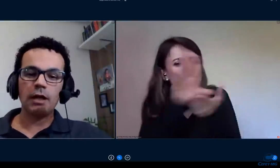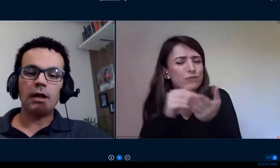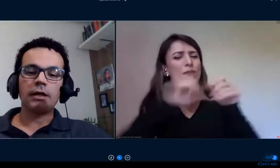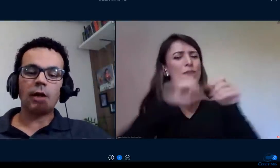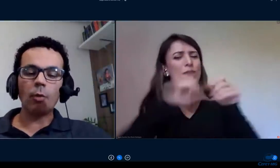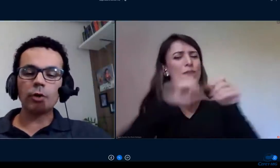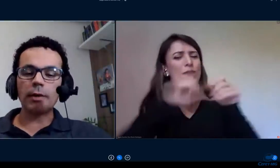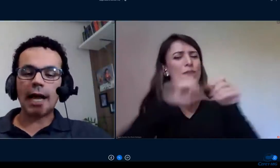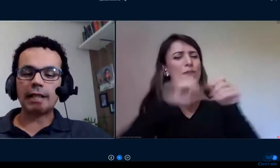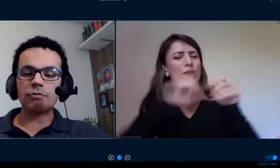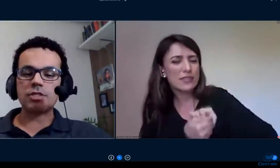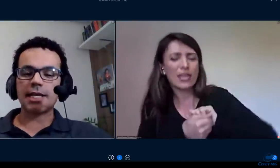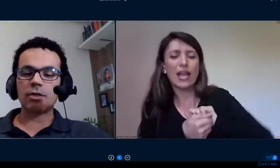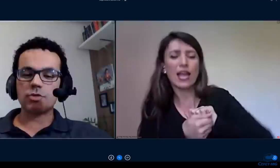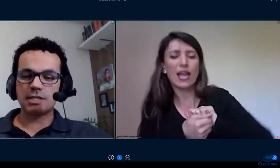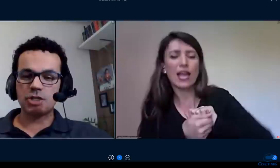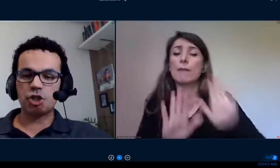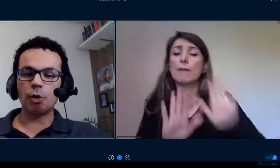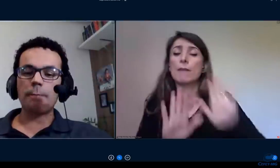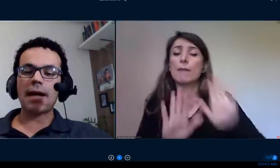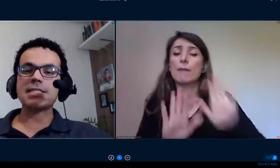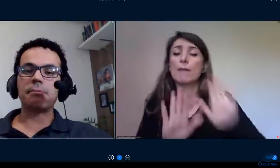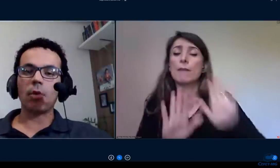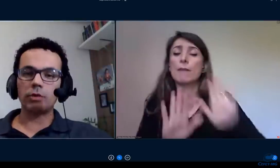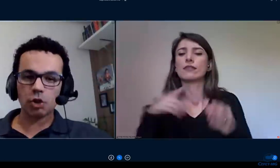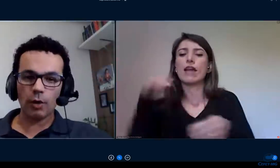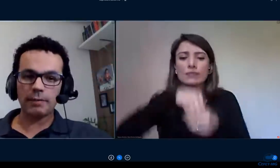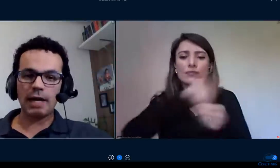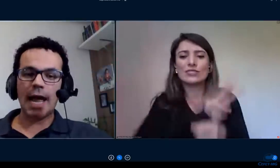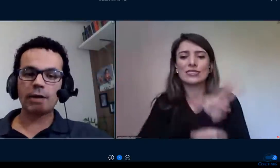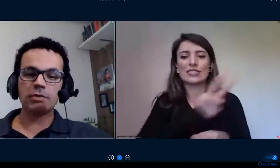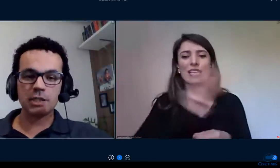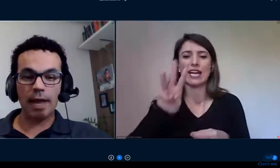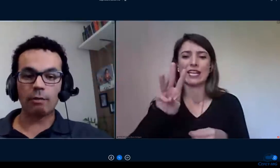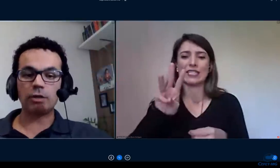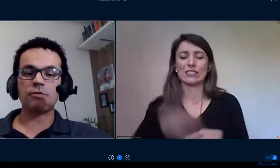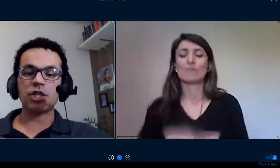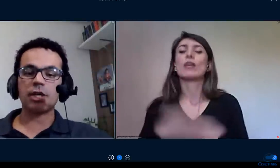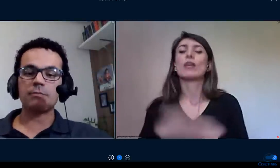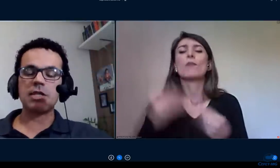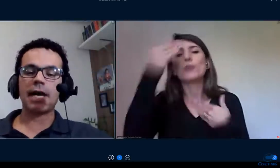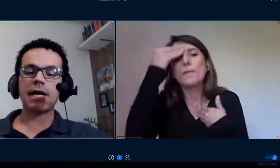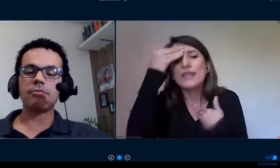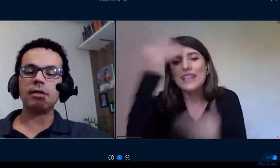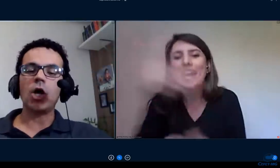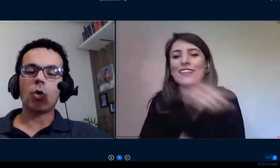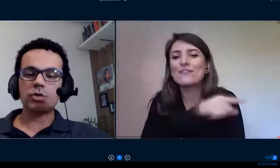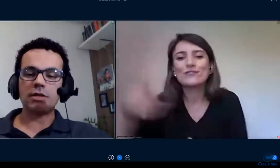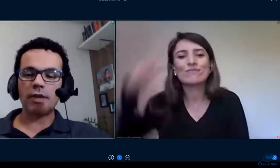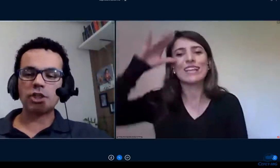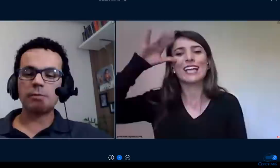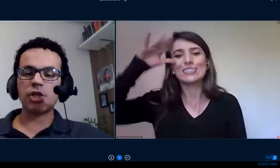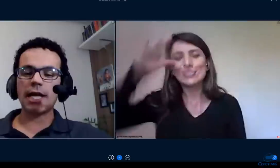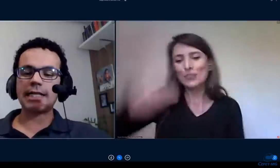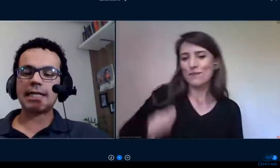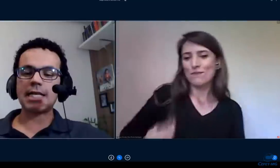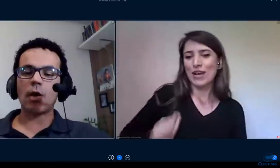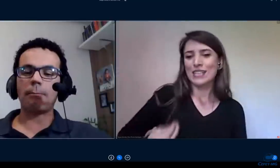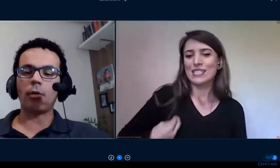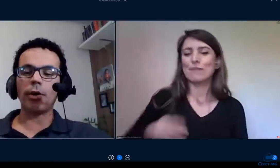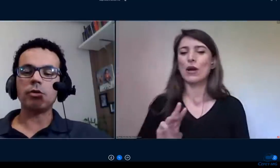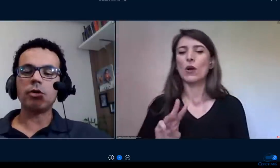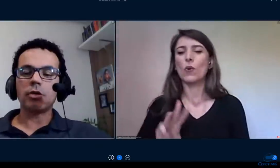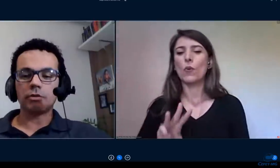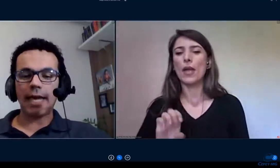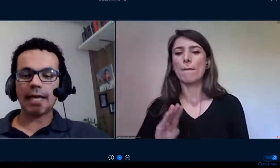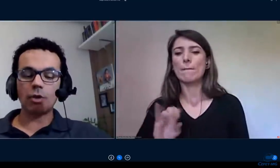então muito obrigado a você que nos assistiu e participou deste webinário espero que nos vejamos em breve o Cefete MG agradece